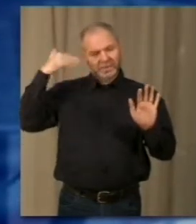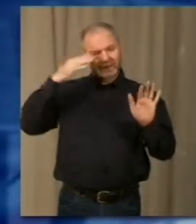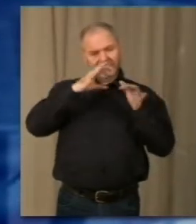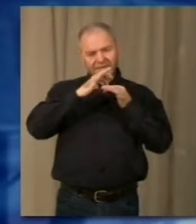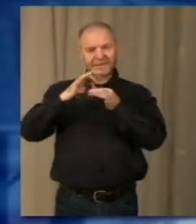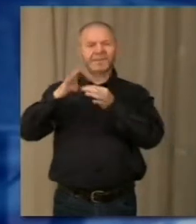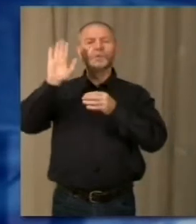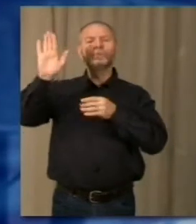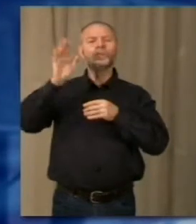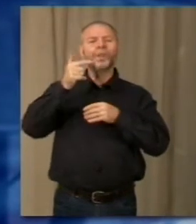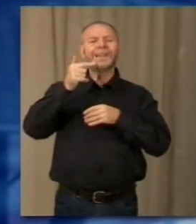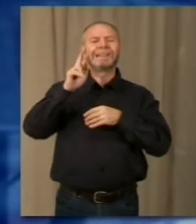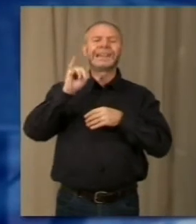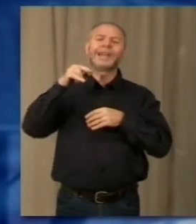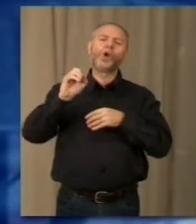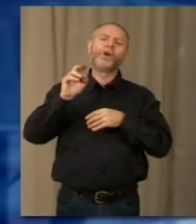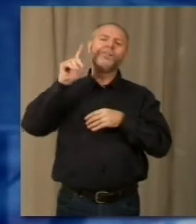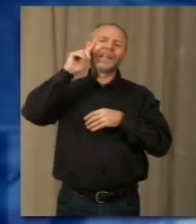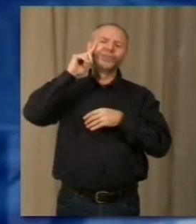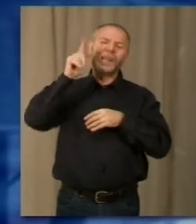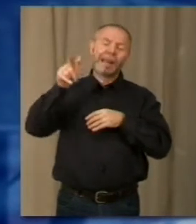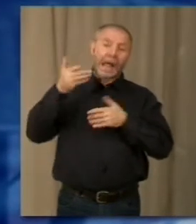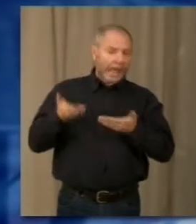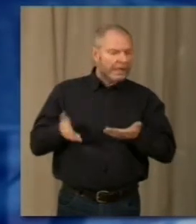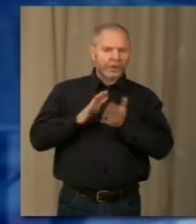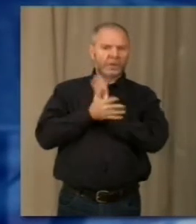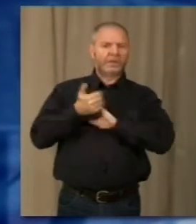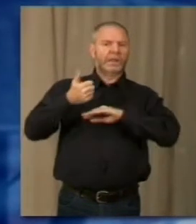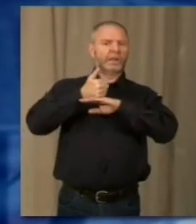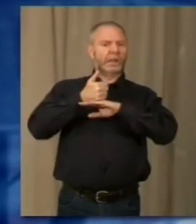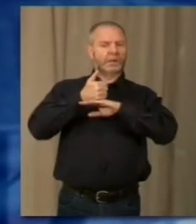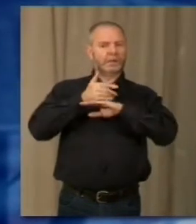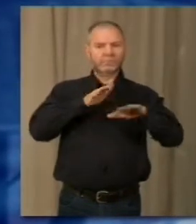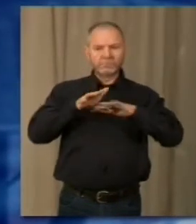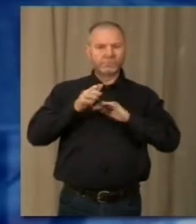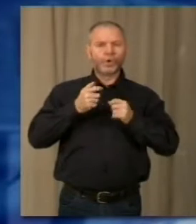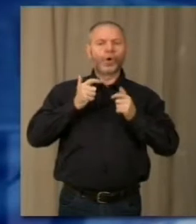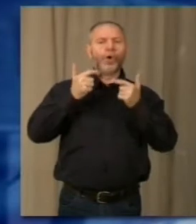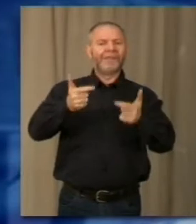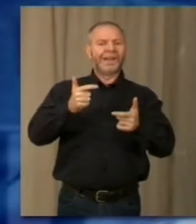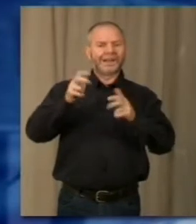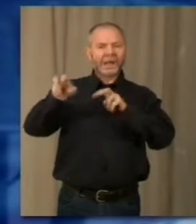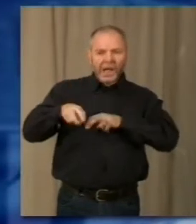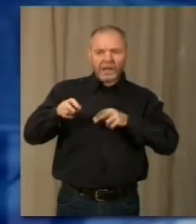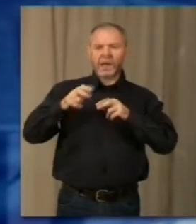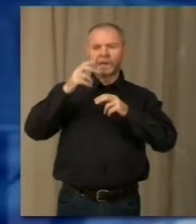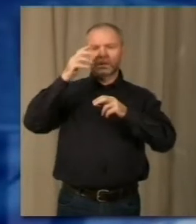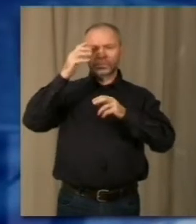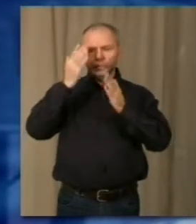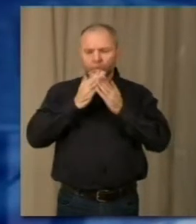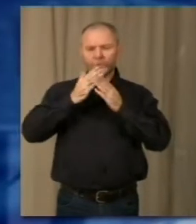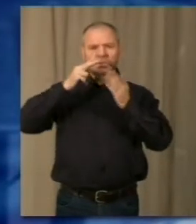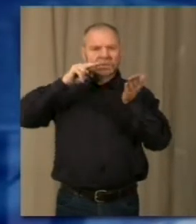di Trino Vercellese, e oggi una realtà importante nel panorama scolastico provinciale. Ogni anno forma con successo